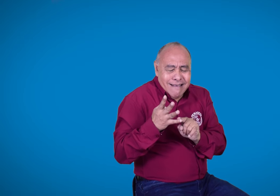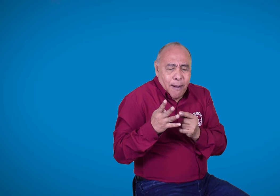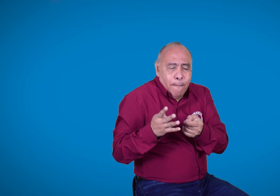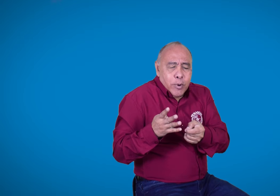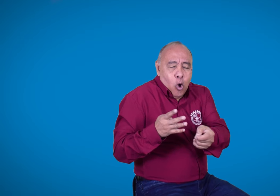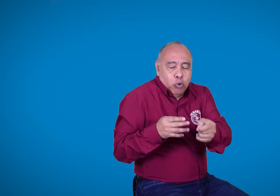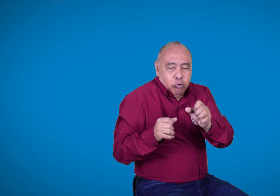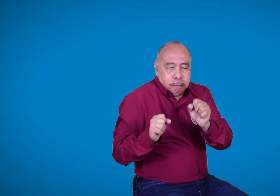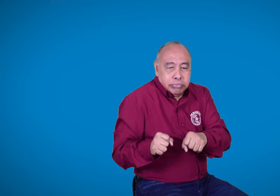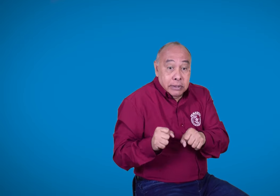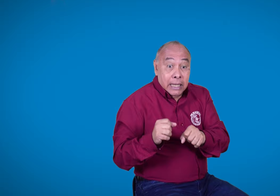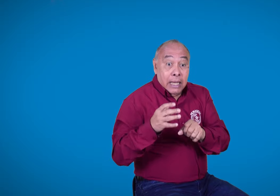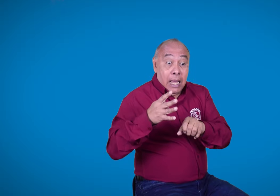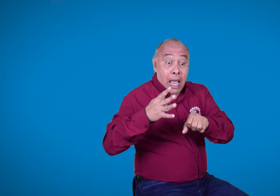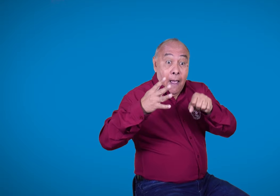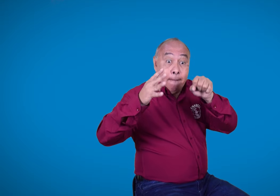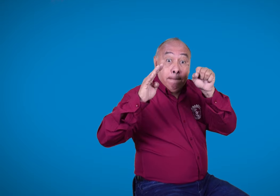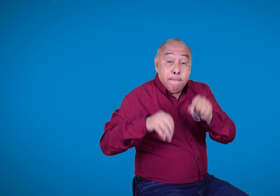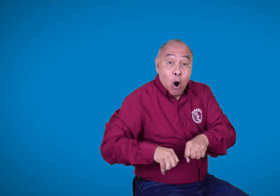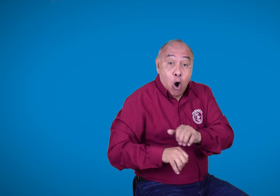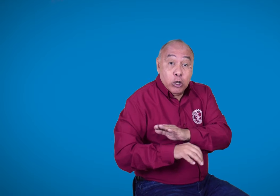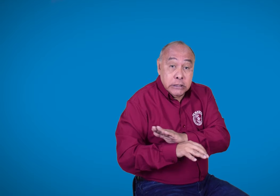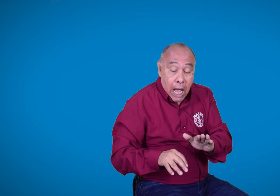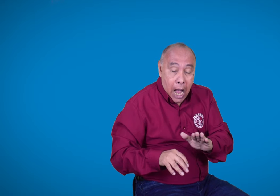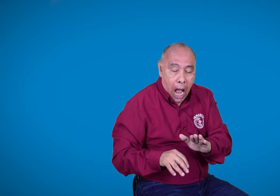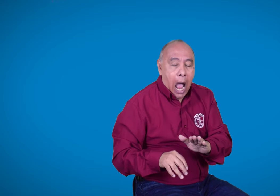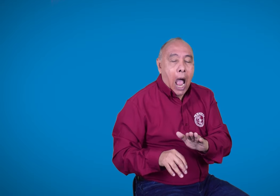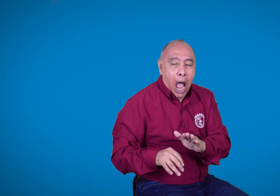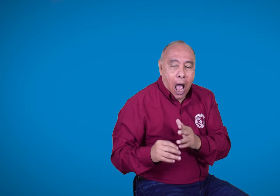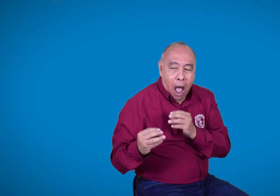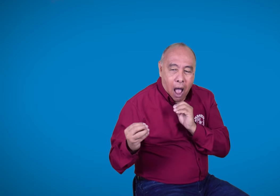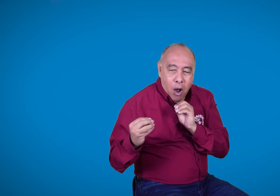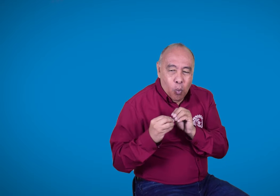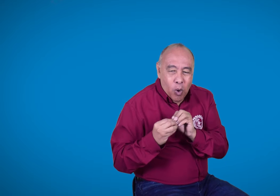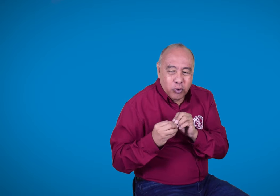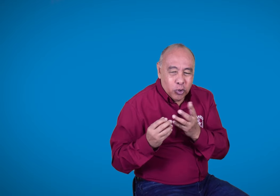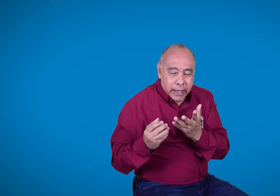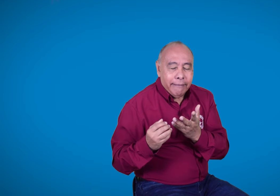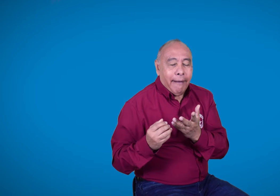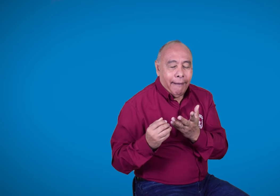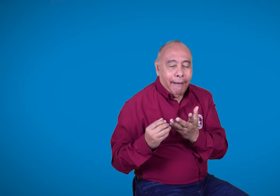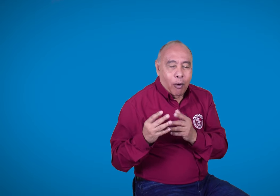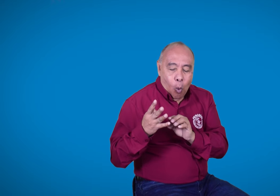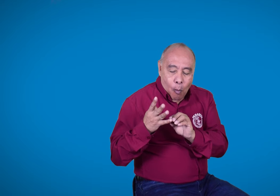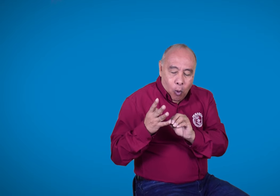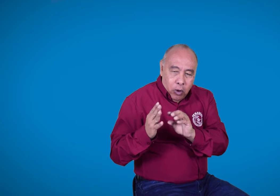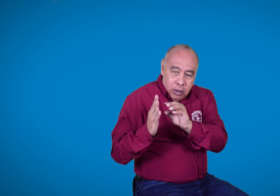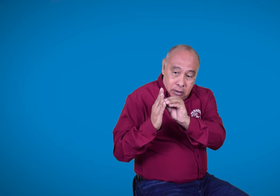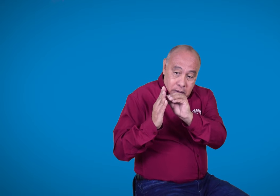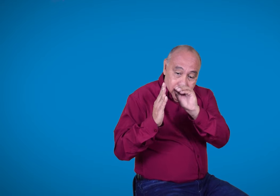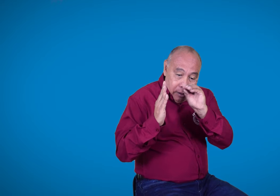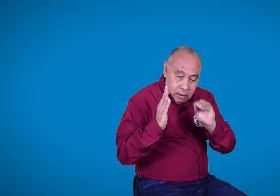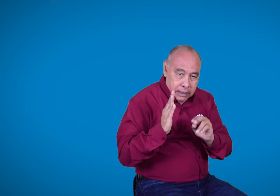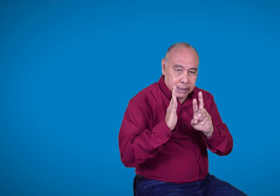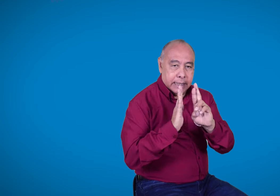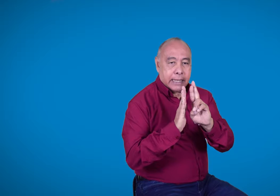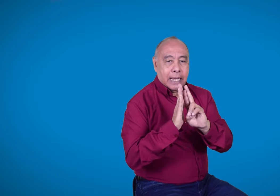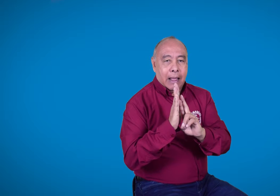tiempo. Llegamos al acuerdo que después de la aprobación, en el proceso de reglamentación, lo que quiere decir mediante decreto,